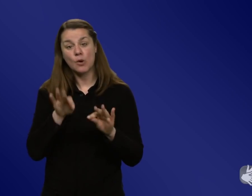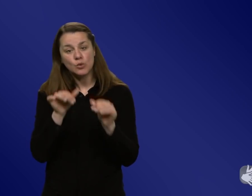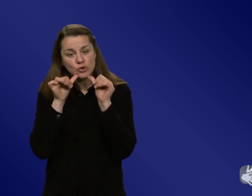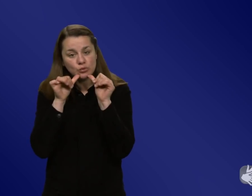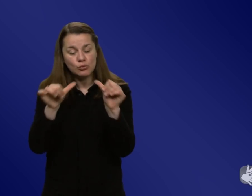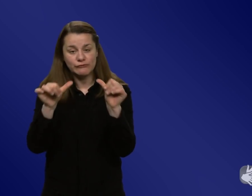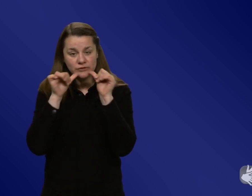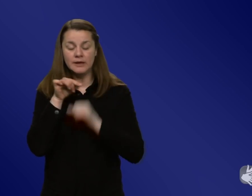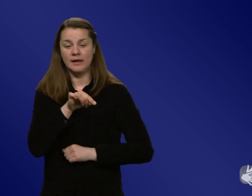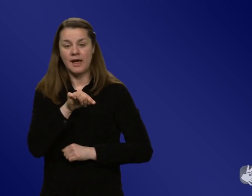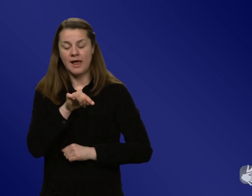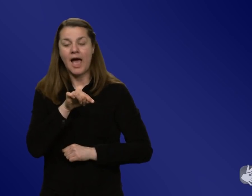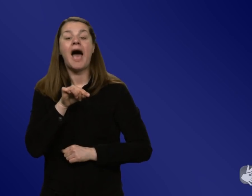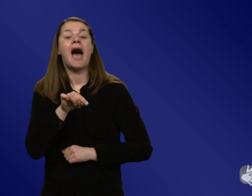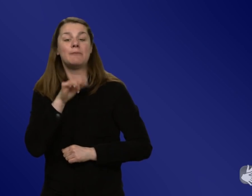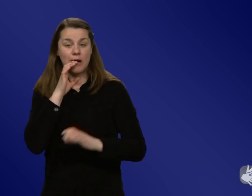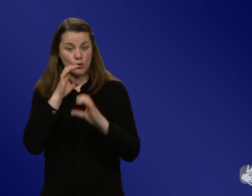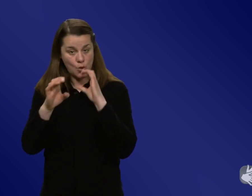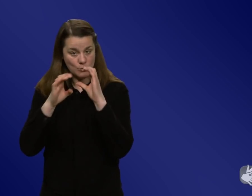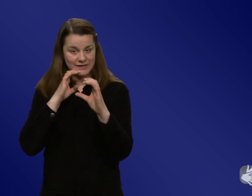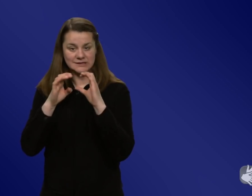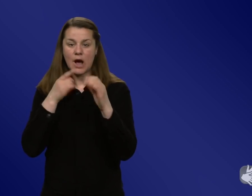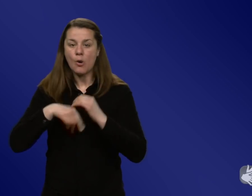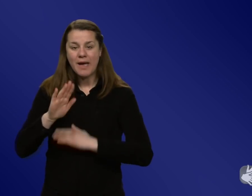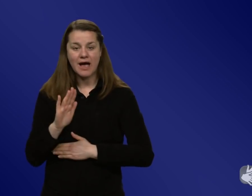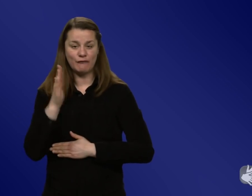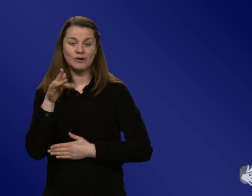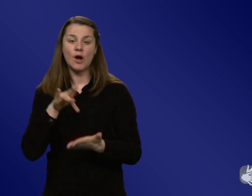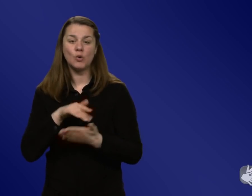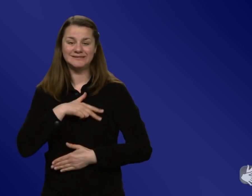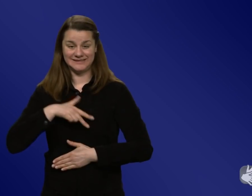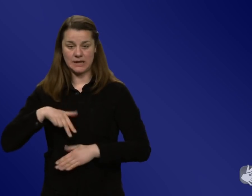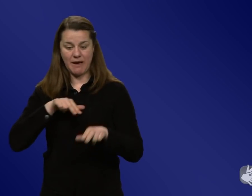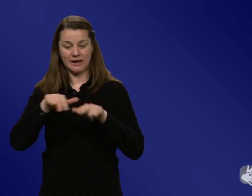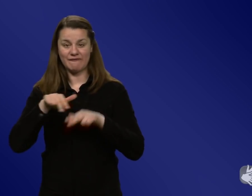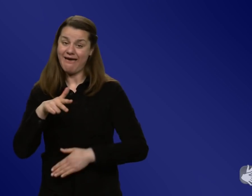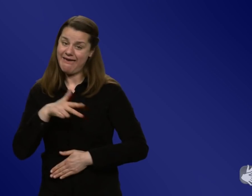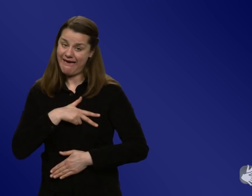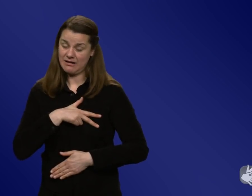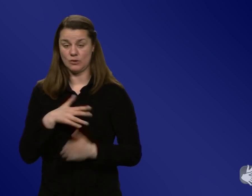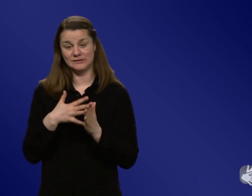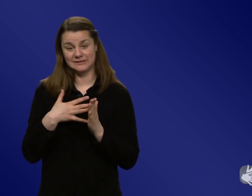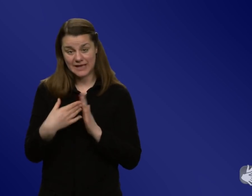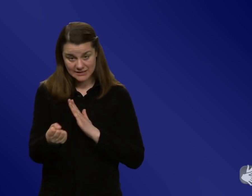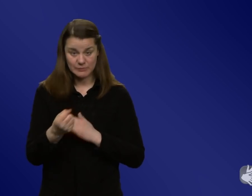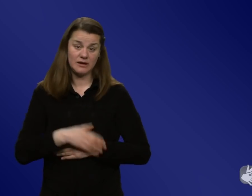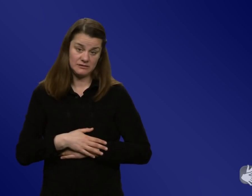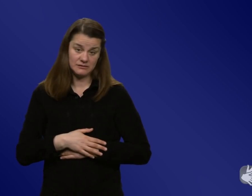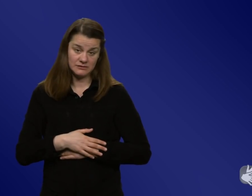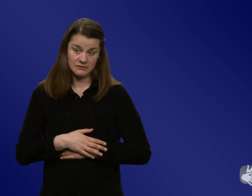Beispiel. Aber hat in der Kommunikation die Ehrlichkeit und die Transparenz anders funktioniert als in Deutschland? Können